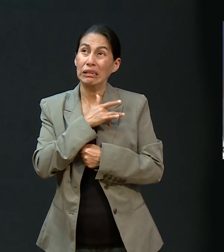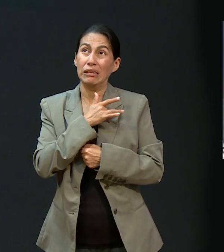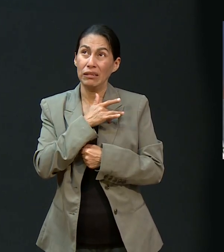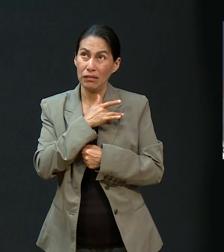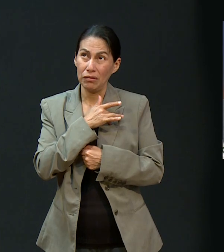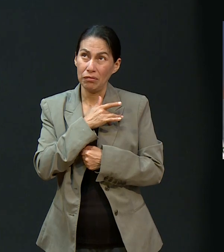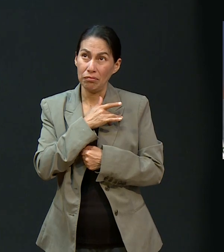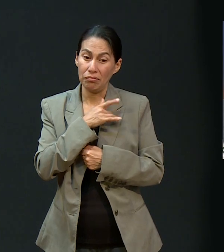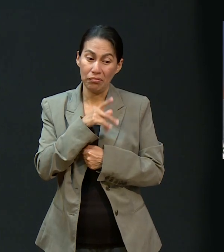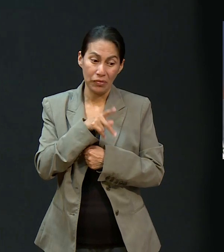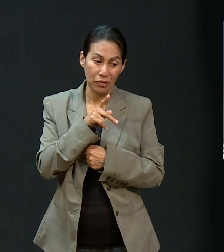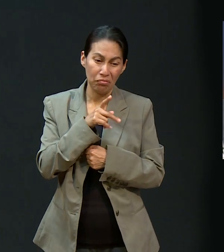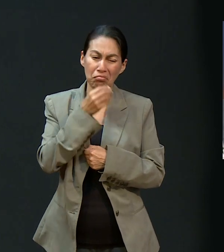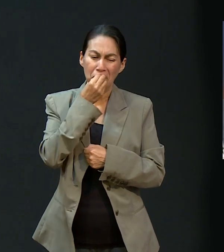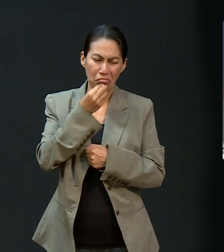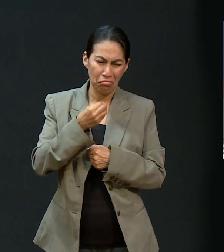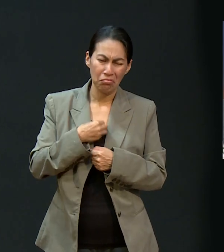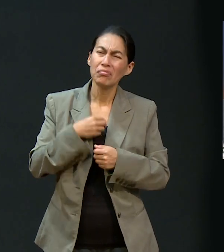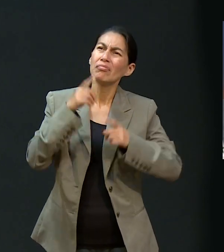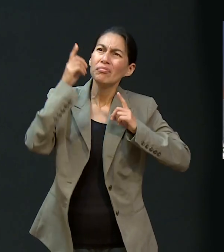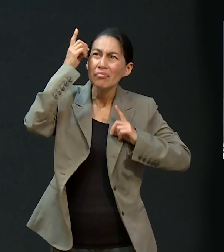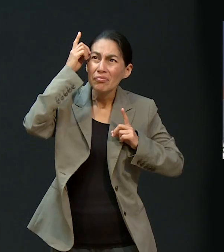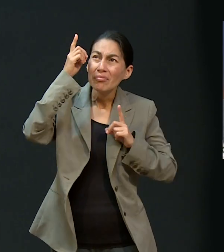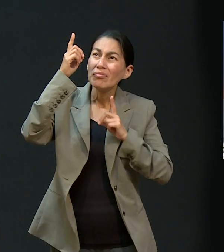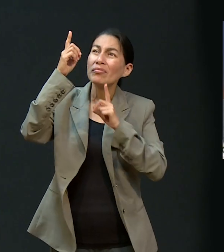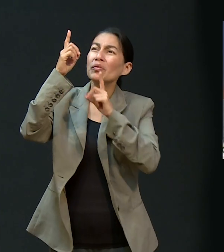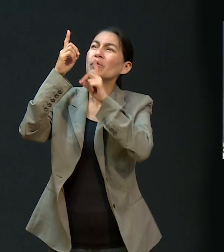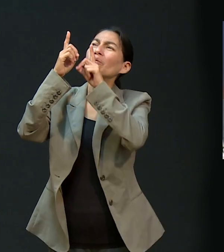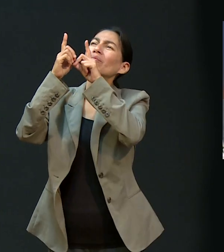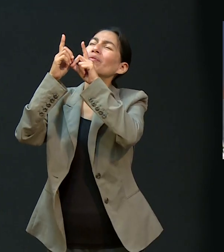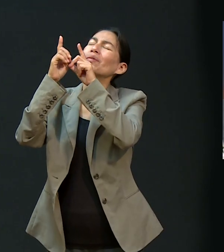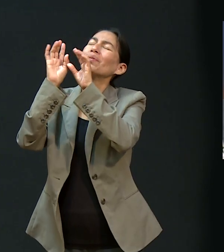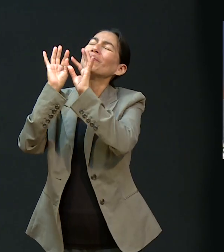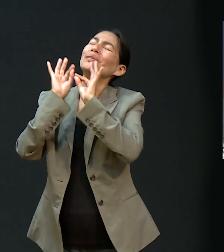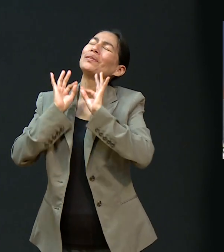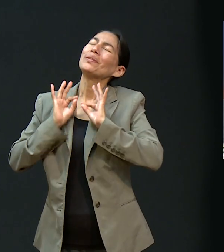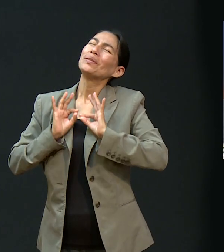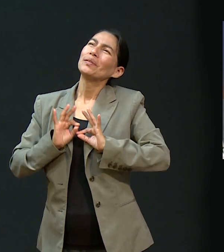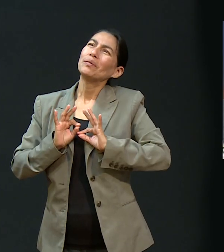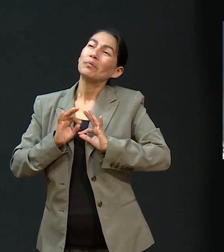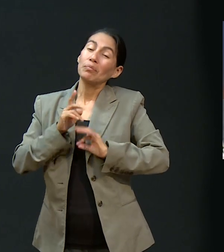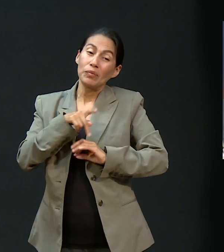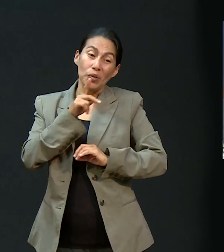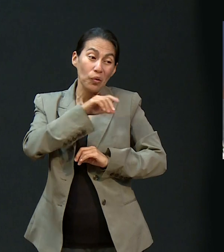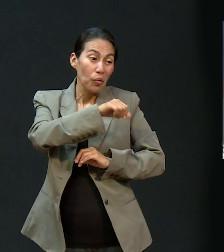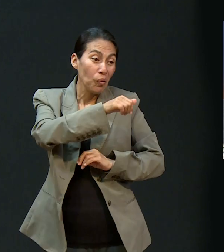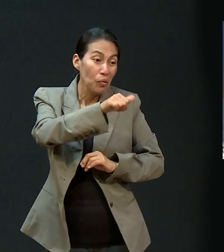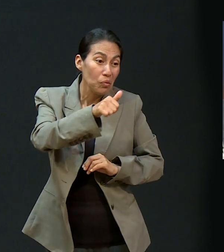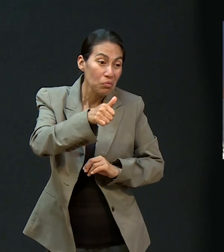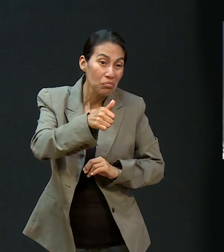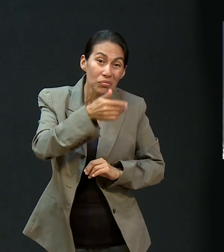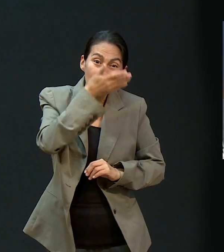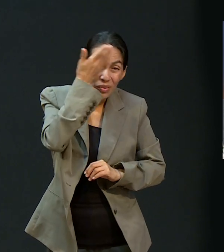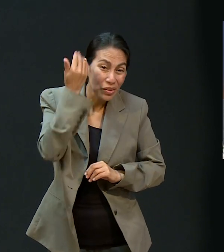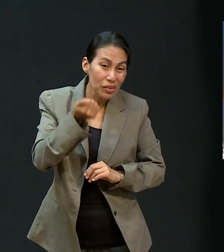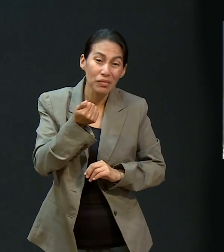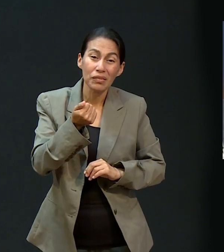aunque me sienta sola, humanamente, voy a Dios y ahí está. Pero hay muchos que no